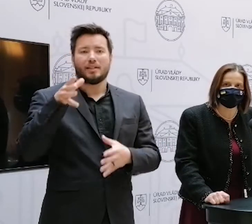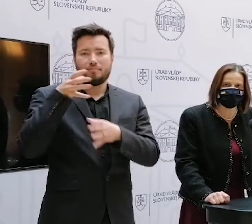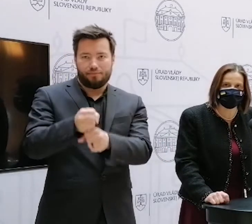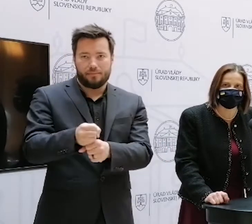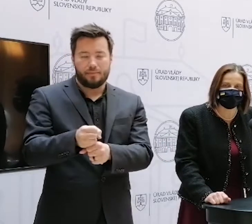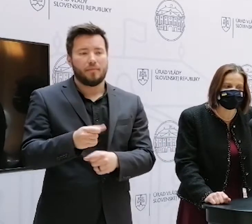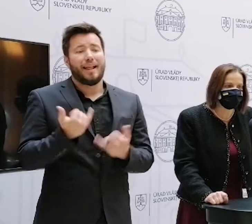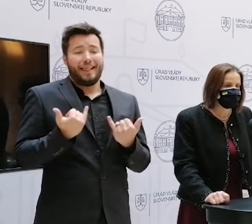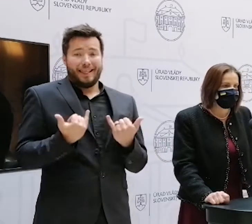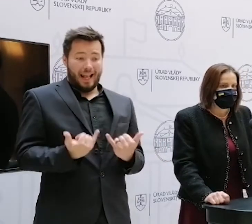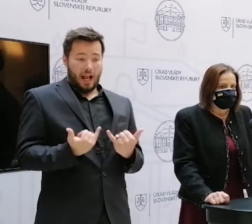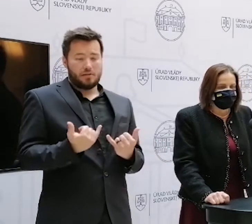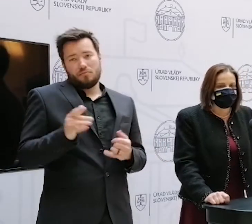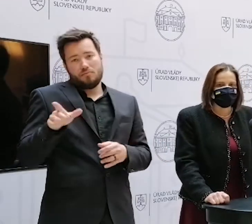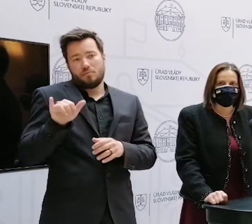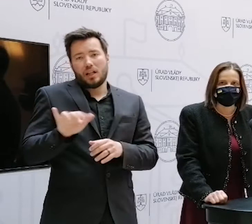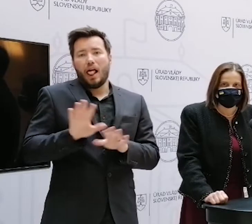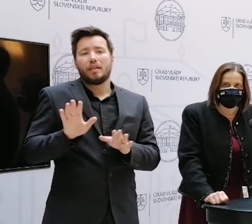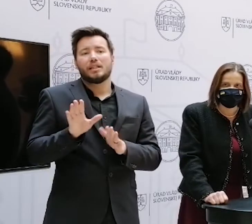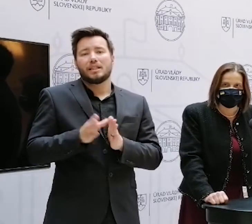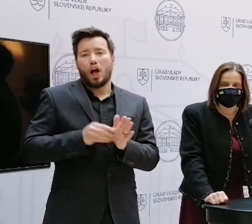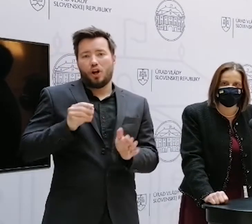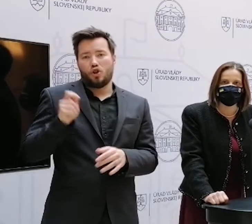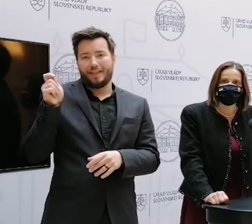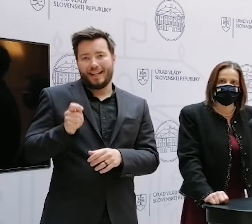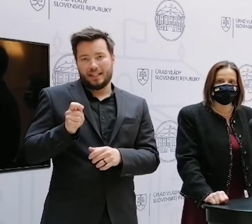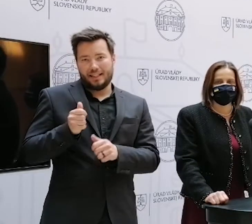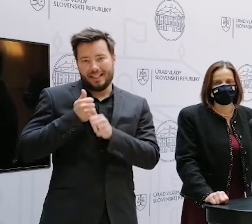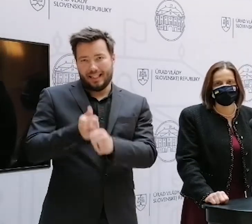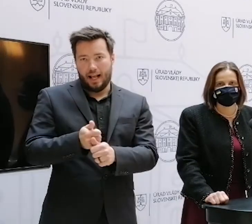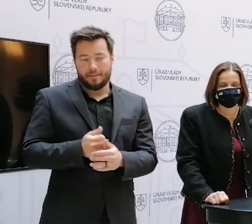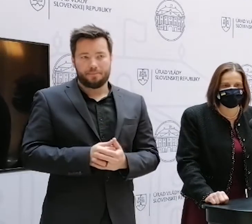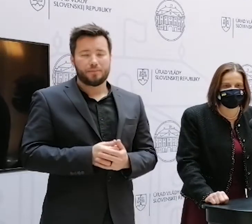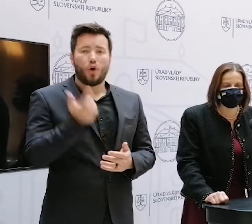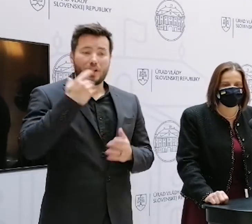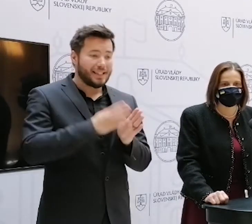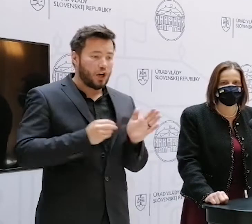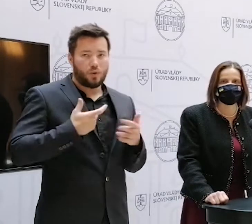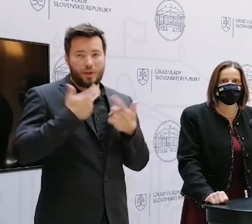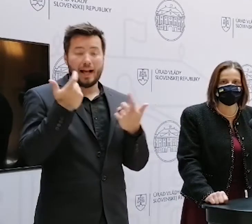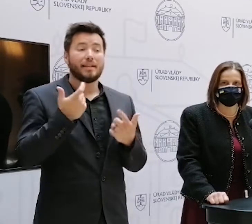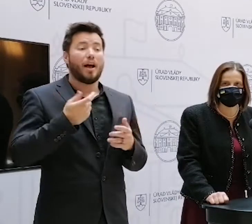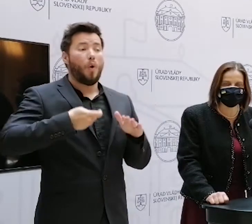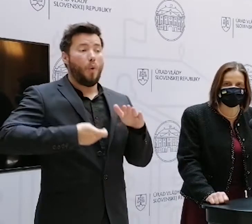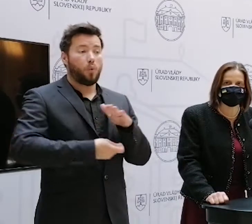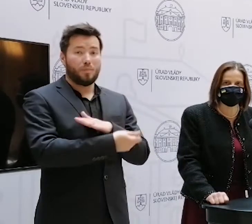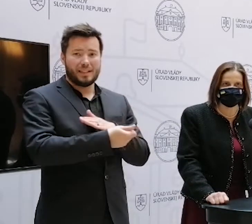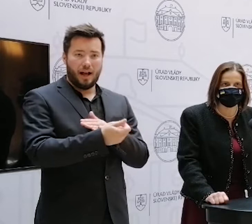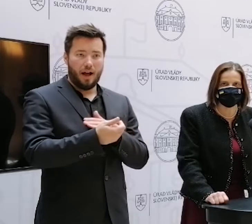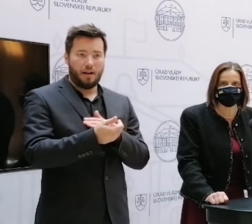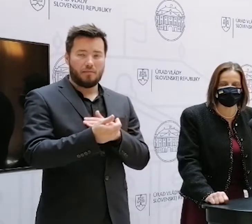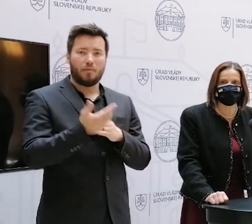takéhoto trestného stíhania. Od začiatku je zrejme, že korupcia, ktorá sa teraz odhaluje, tak dosahuje až najvyššie